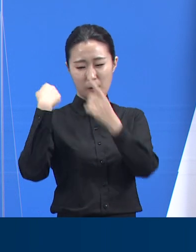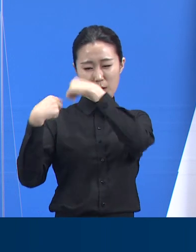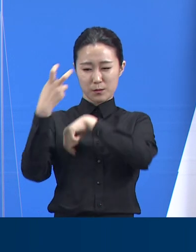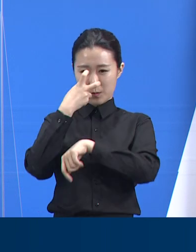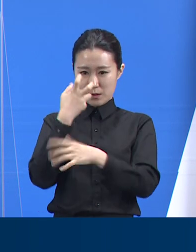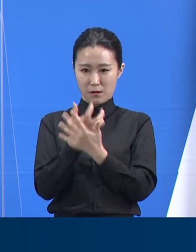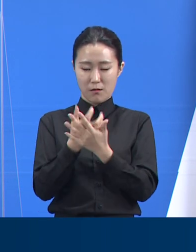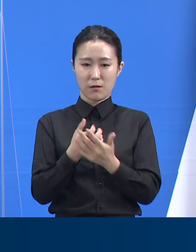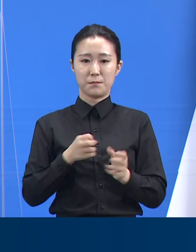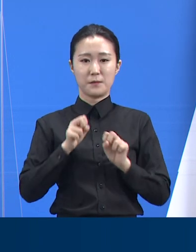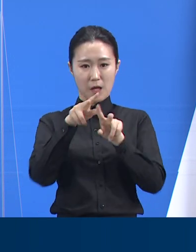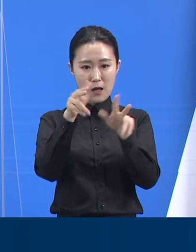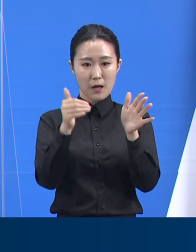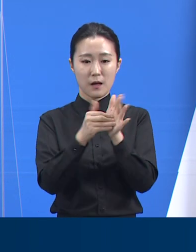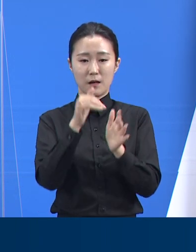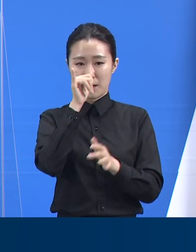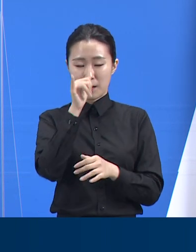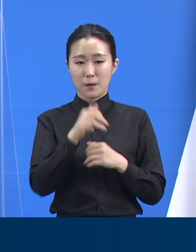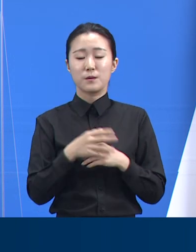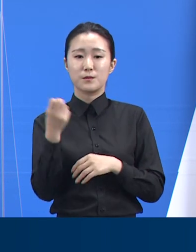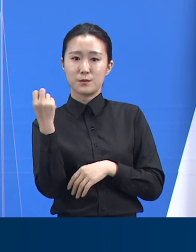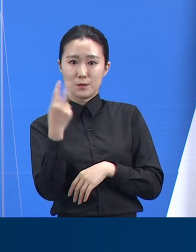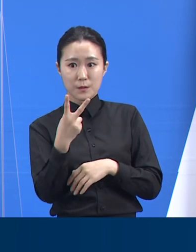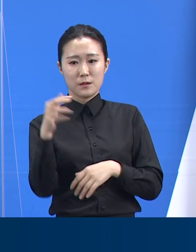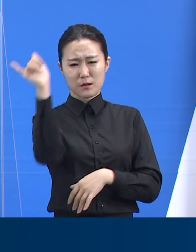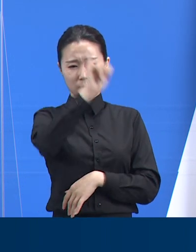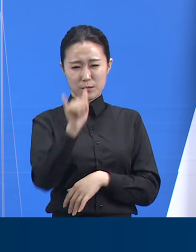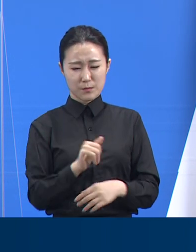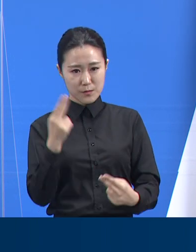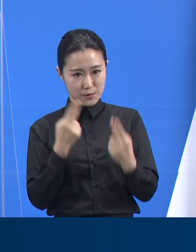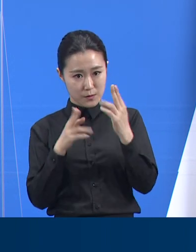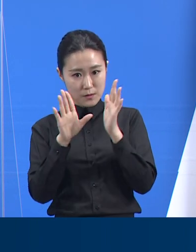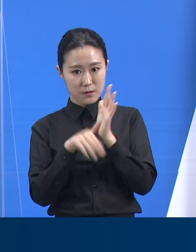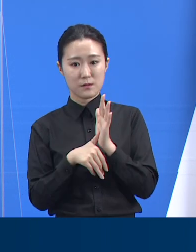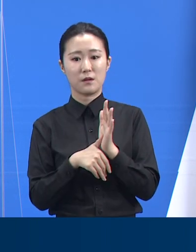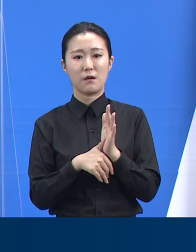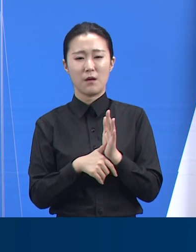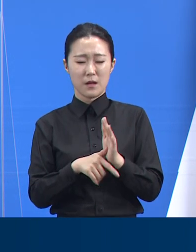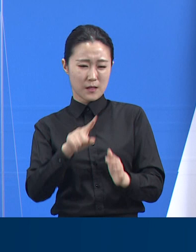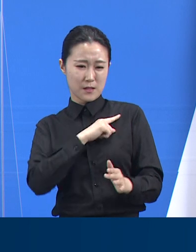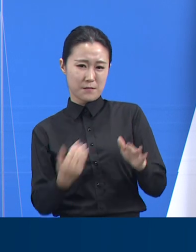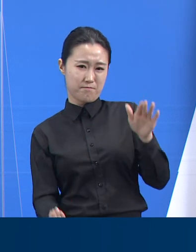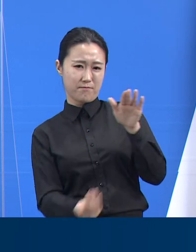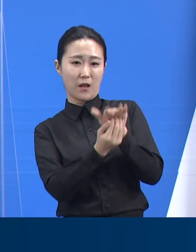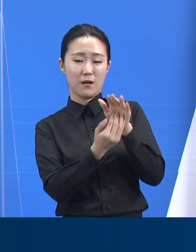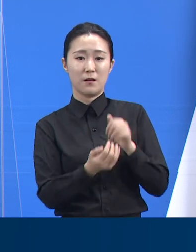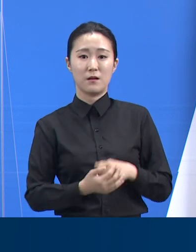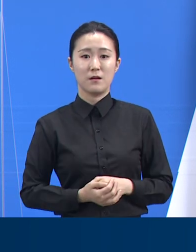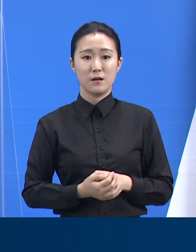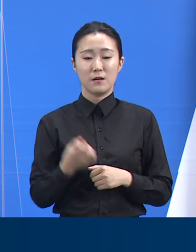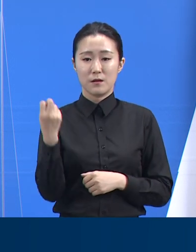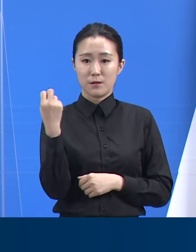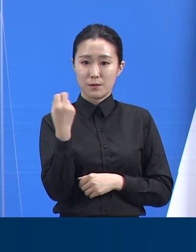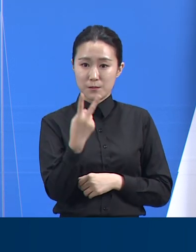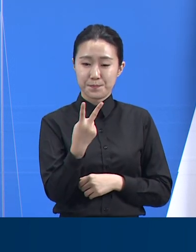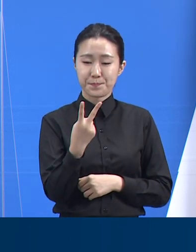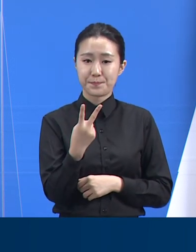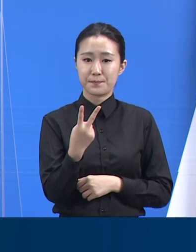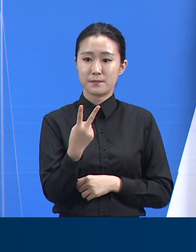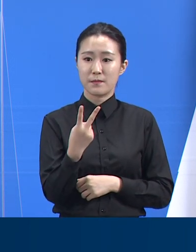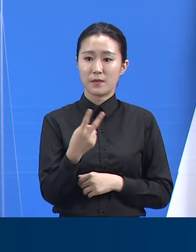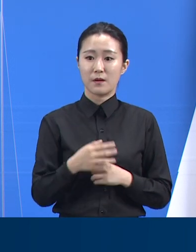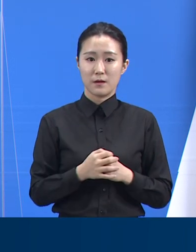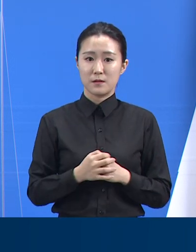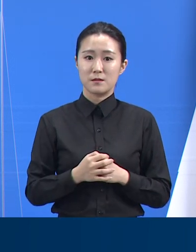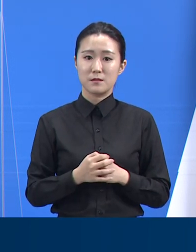상기지자체 중에 수도 가장 높습니다. 최근 일주일치를 보면 경기도 등록률은 95.9%로 전국 평균 86.2